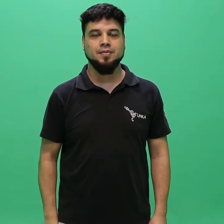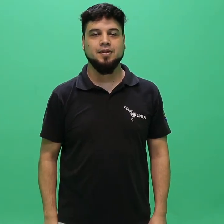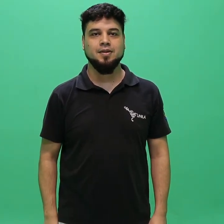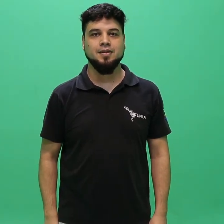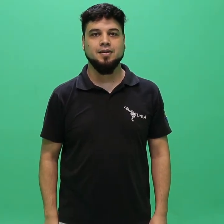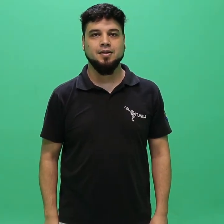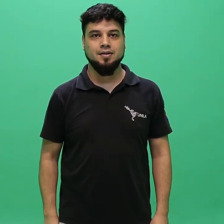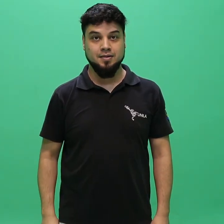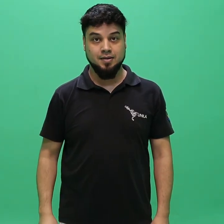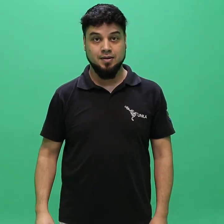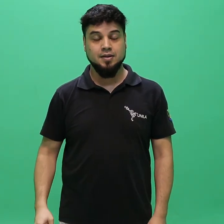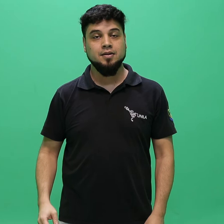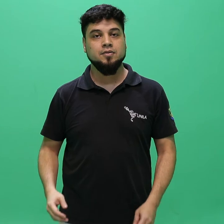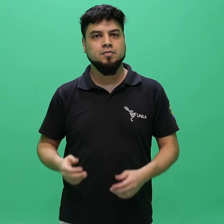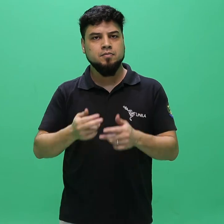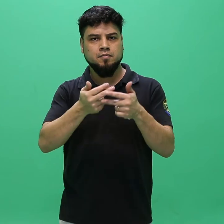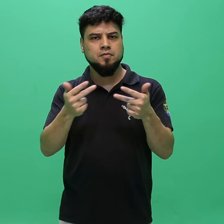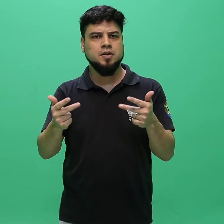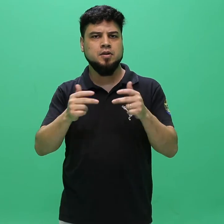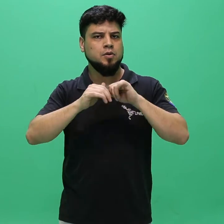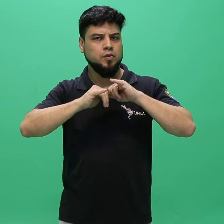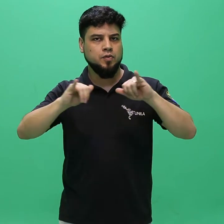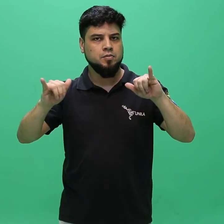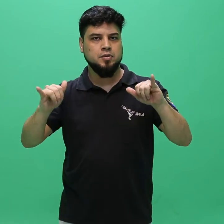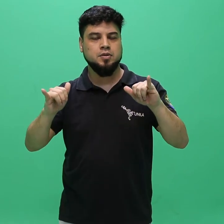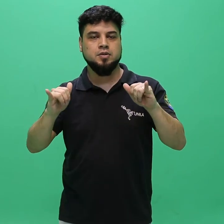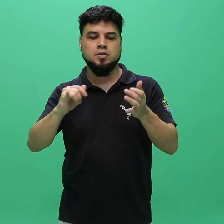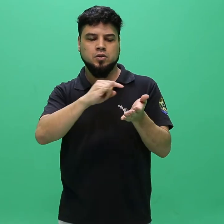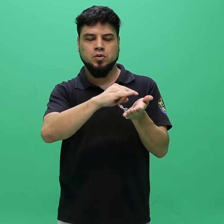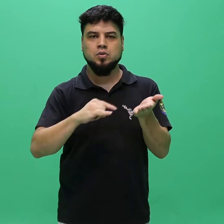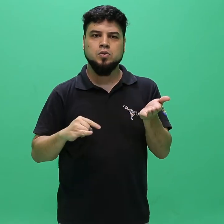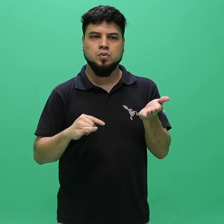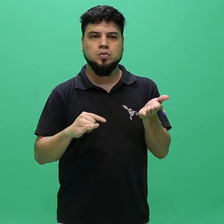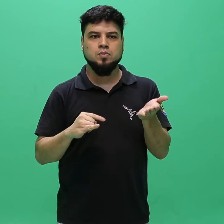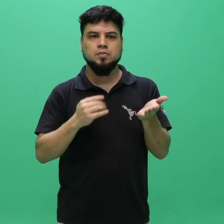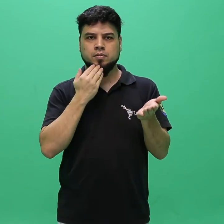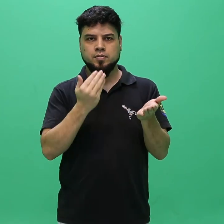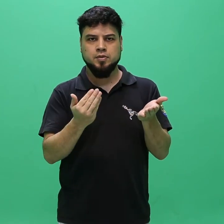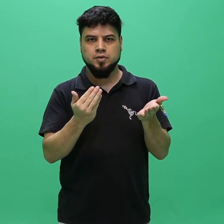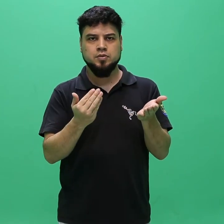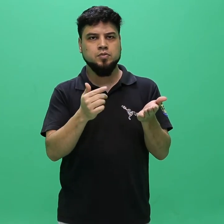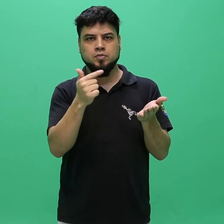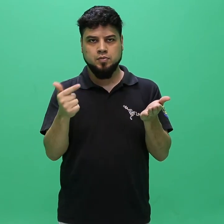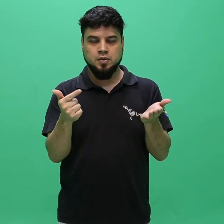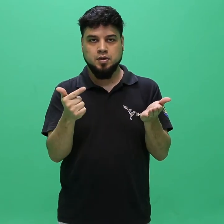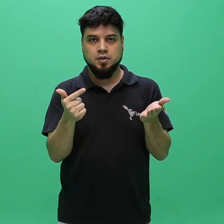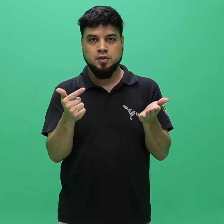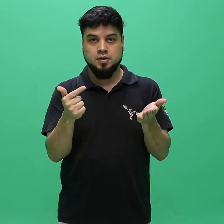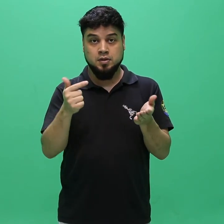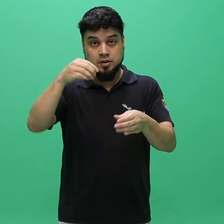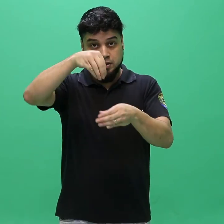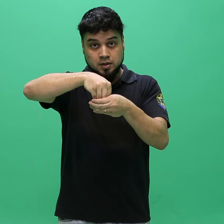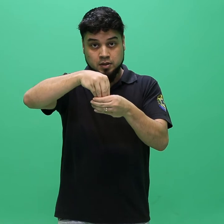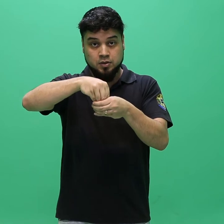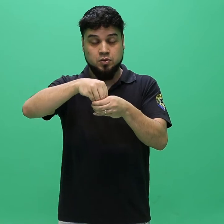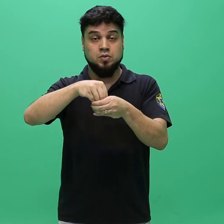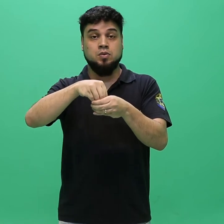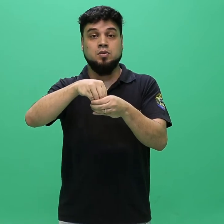constantes nos documentos exigidos no item 5.3